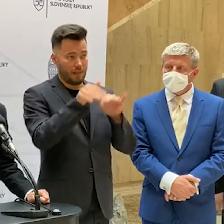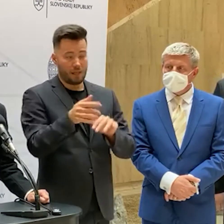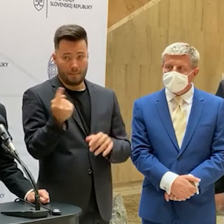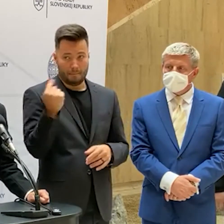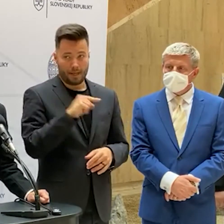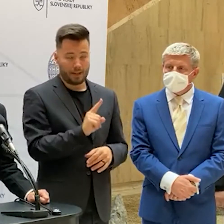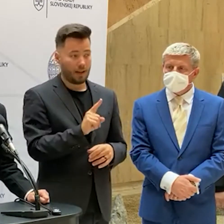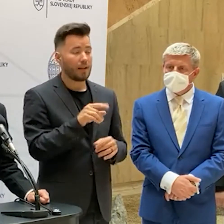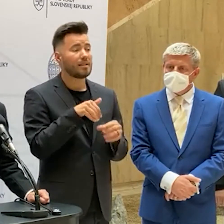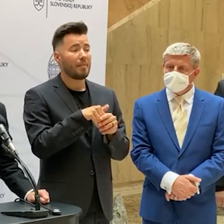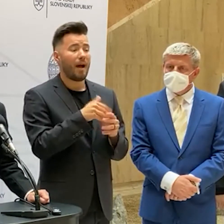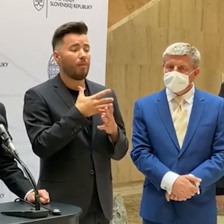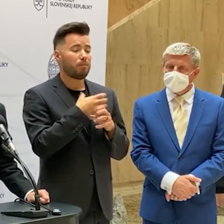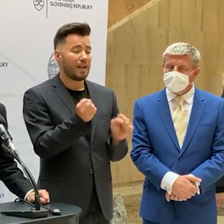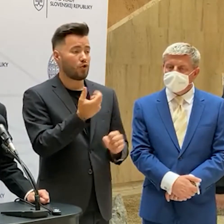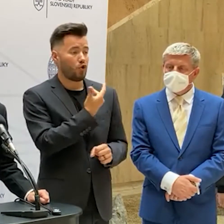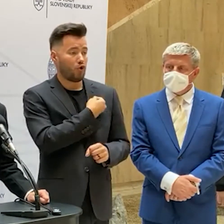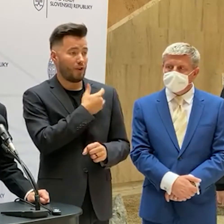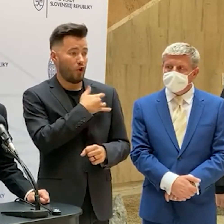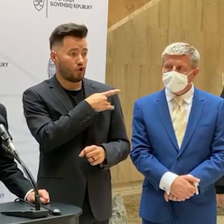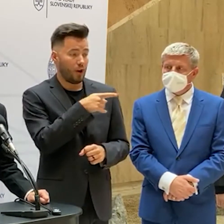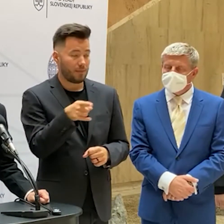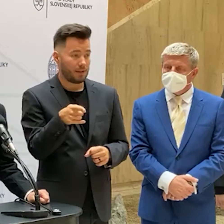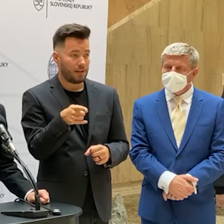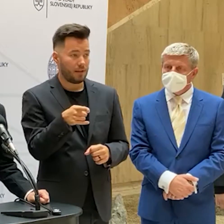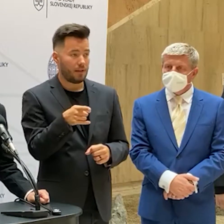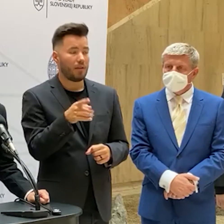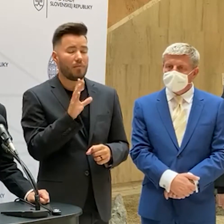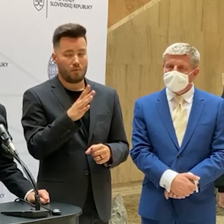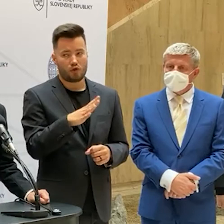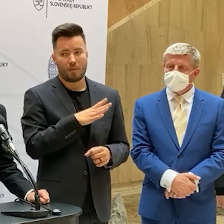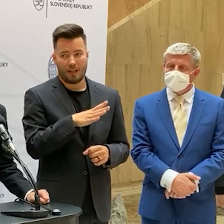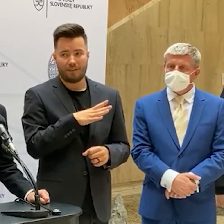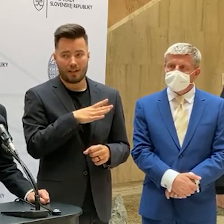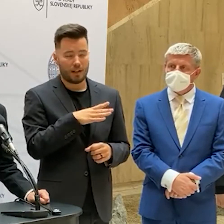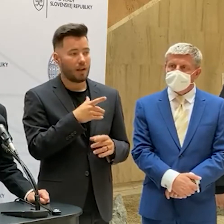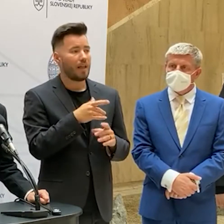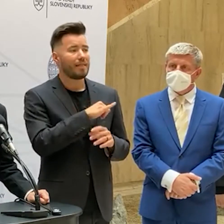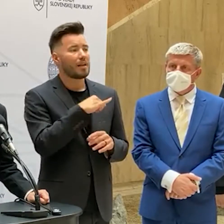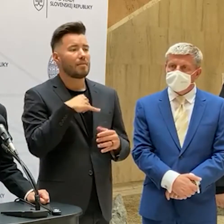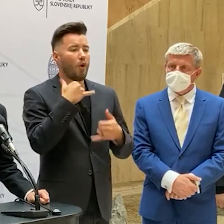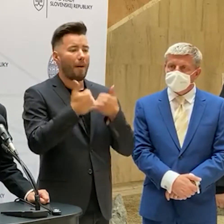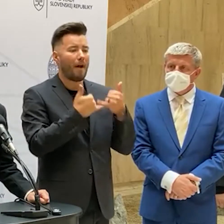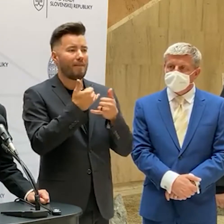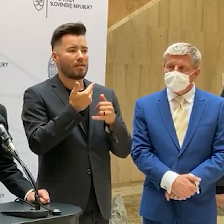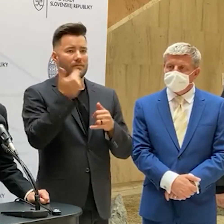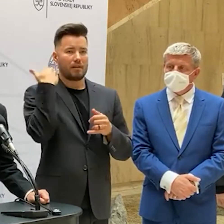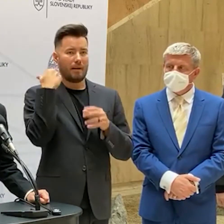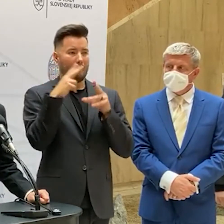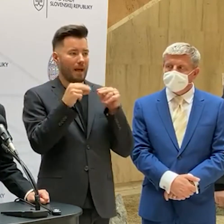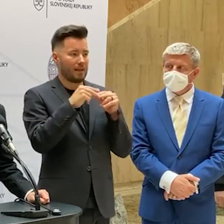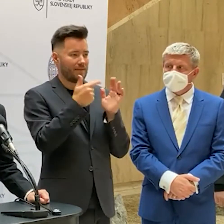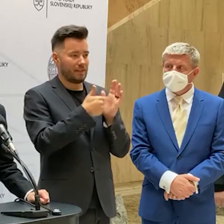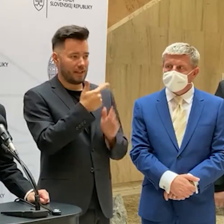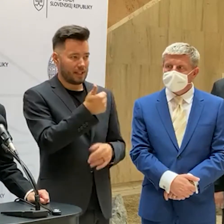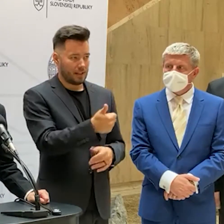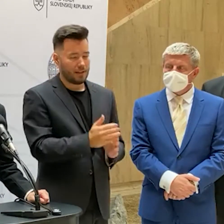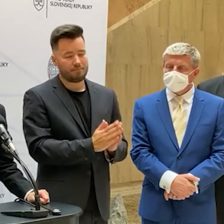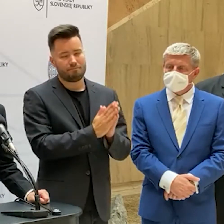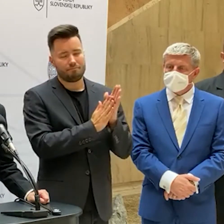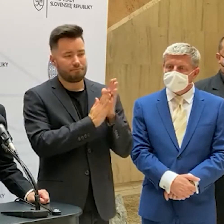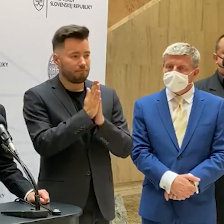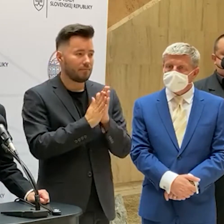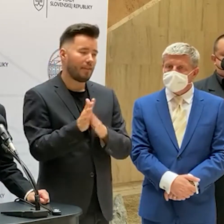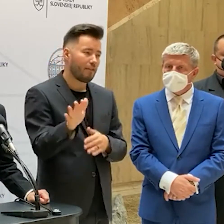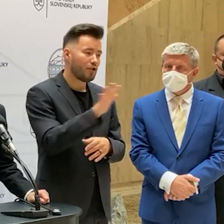nezaočkovaných osôb môže byť až fatálna a nikto z nás nechce, aby sa opakoval scenár z marca. Čiže prosíme všetkých tých, ktorí potrebujú